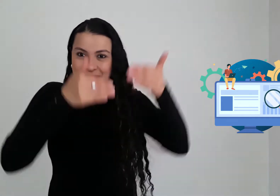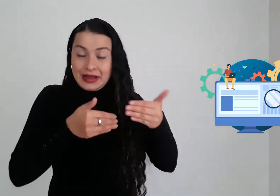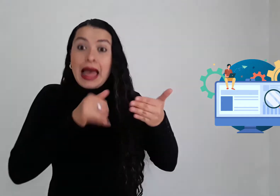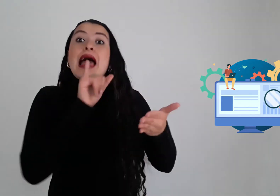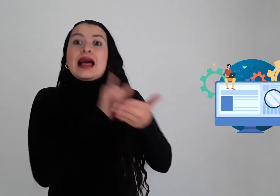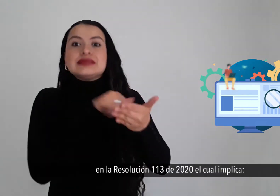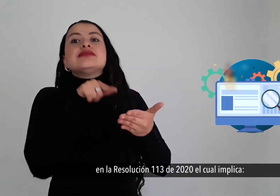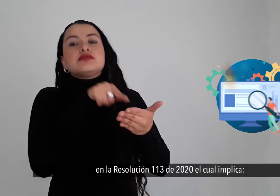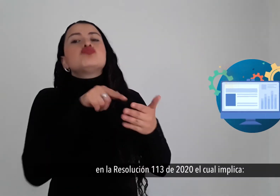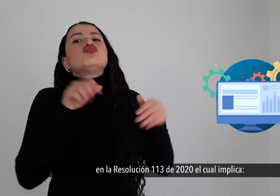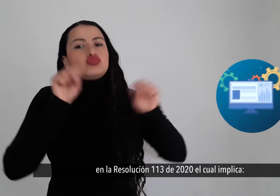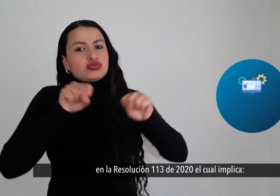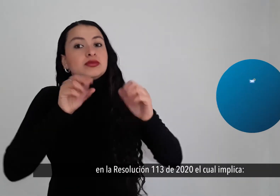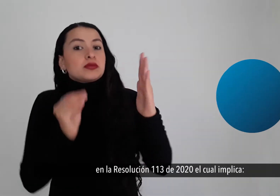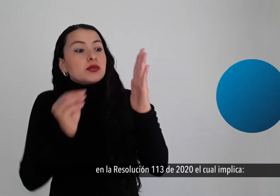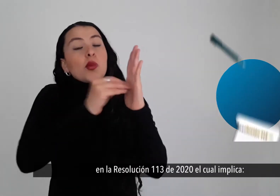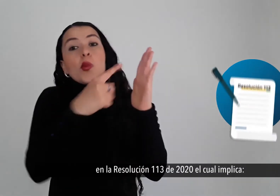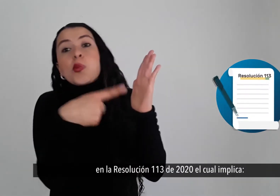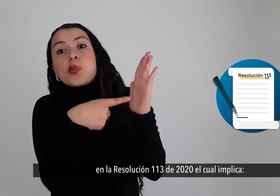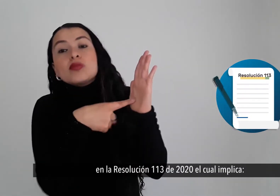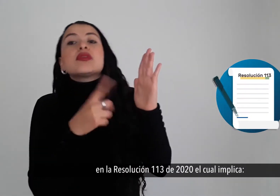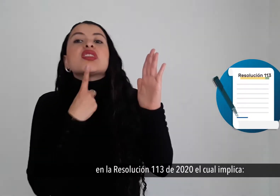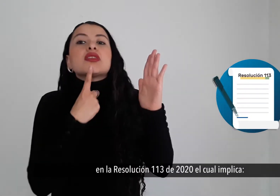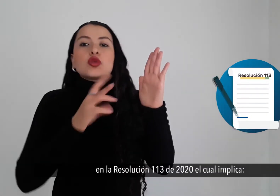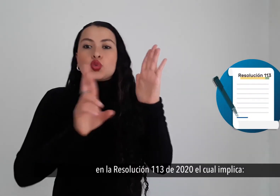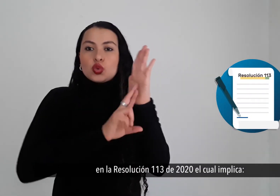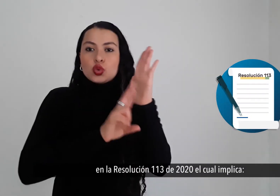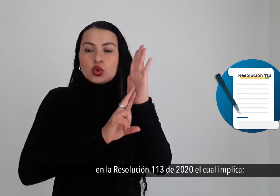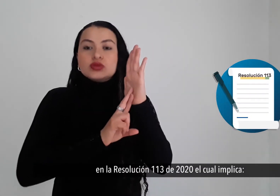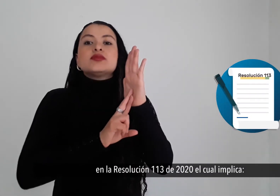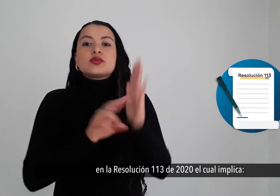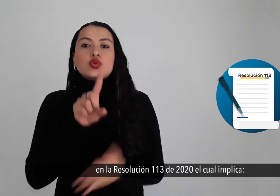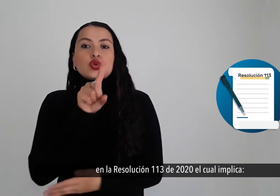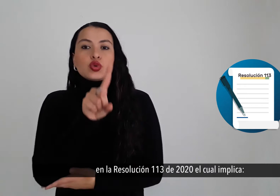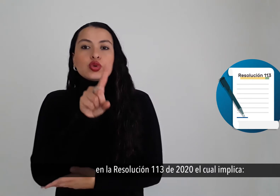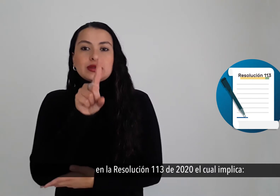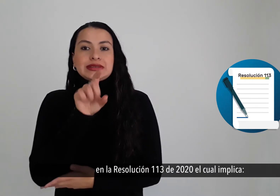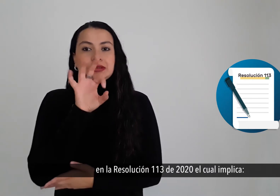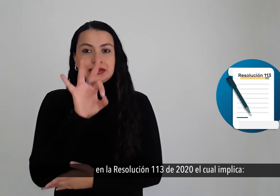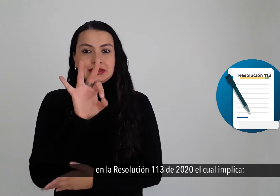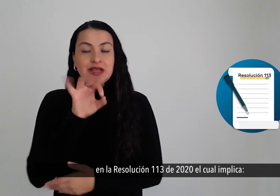en la resolución 113 de 2020 el cual implica